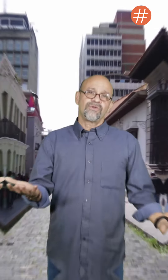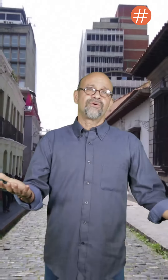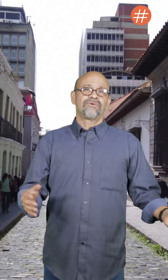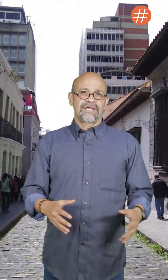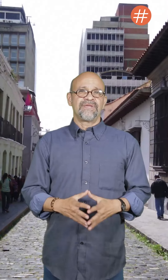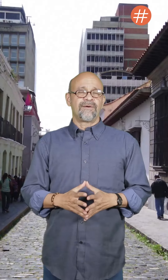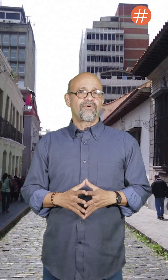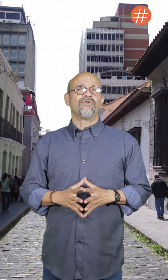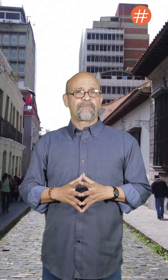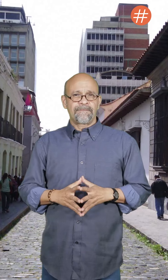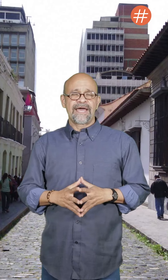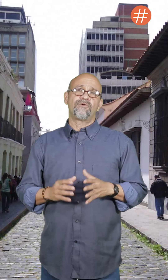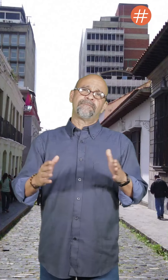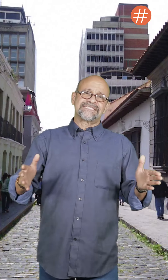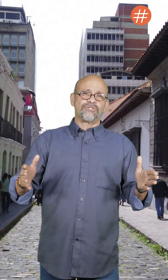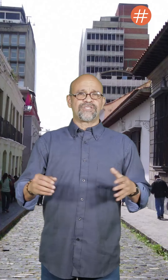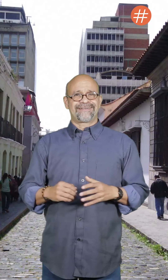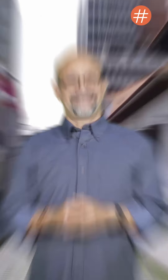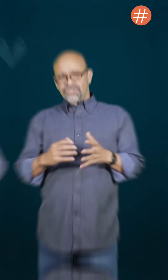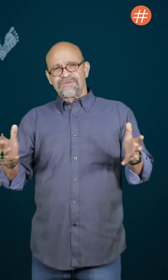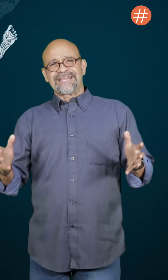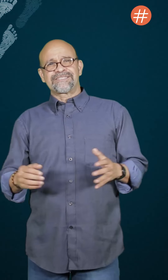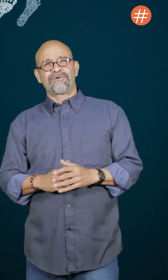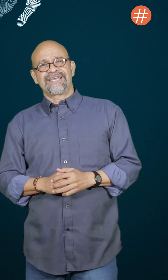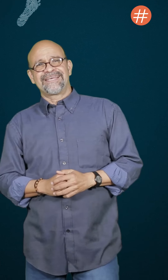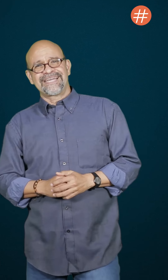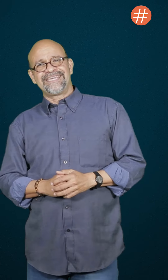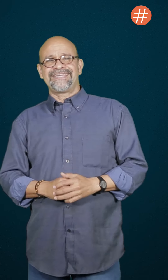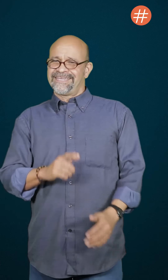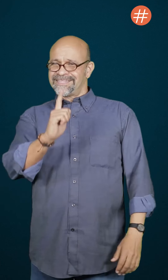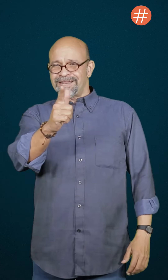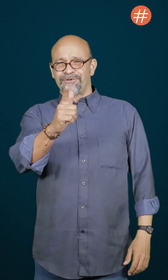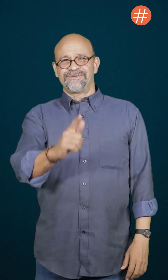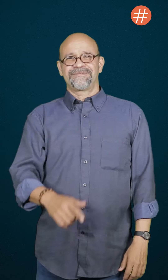Solo caminamos con los pies planos pisando tierra. Muchísimas gracias por llegar hasta aquí y hasta la próxima.